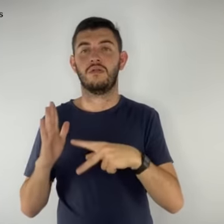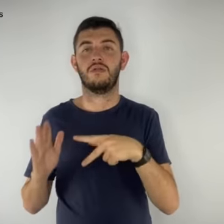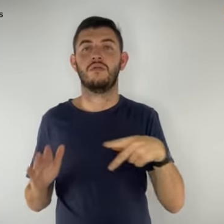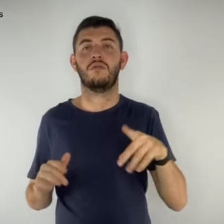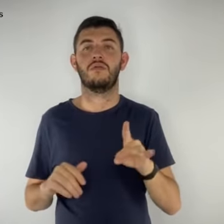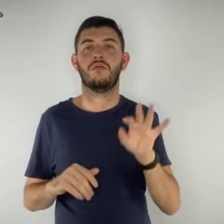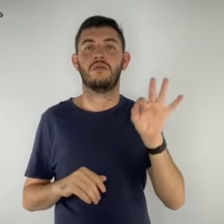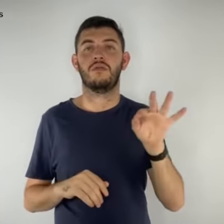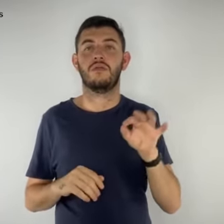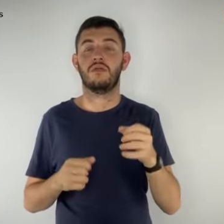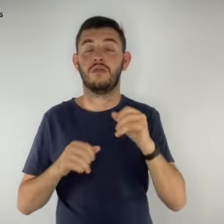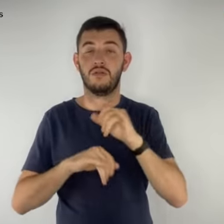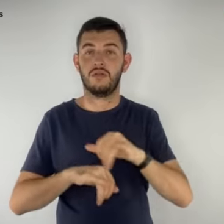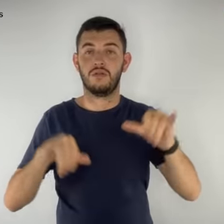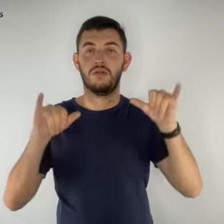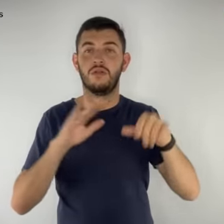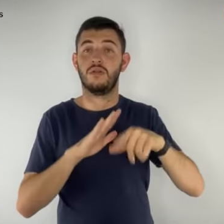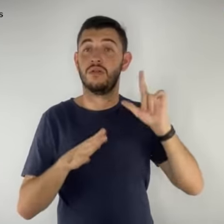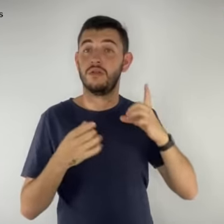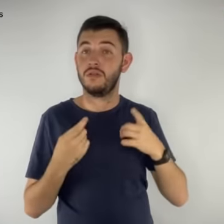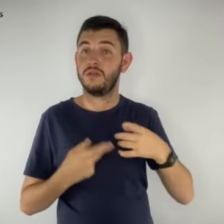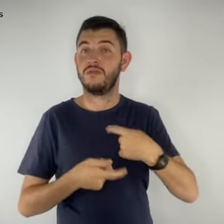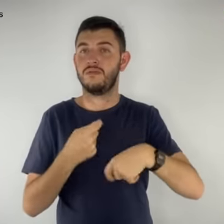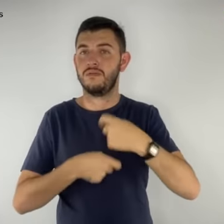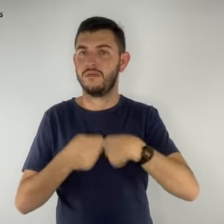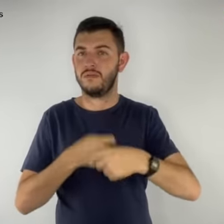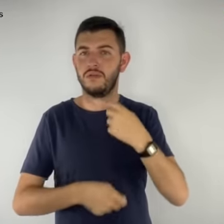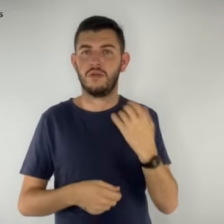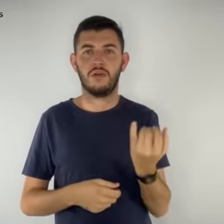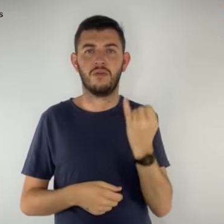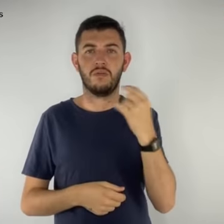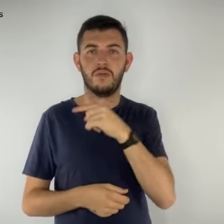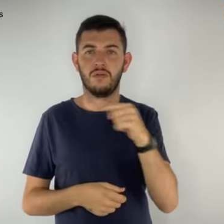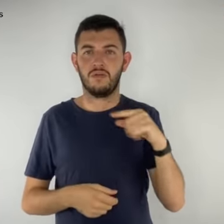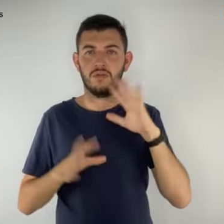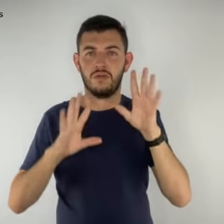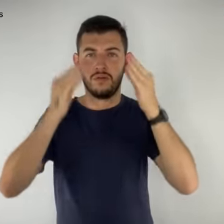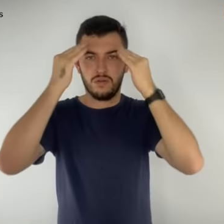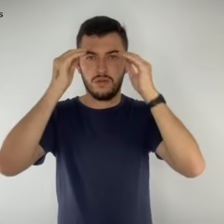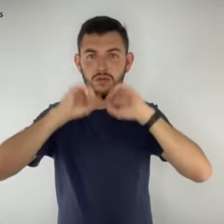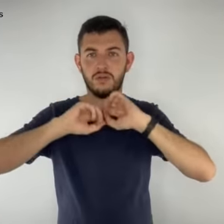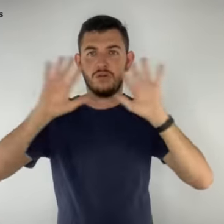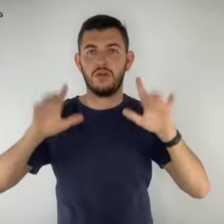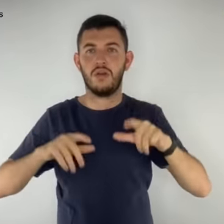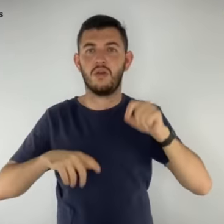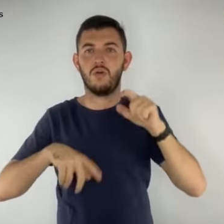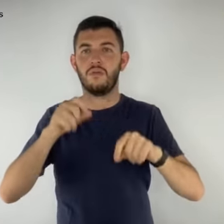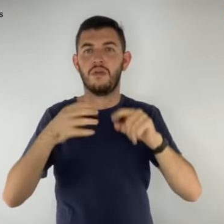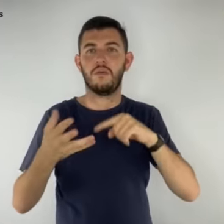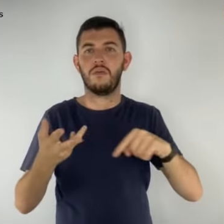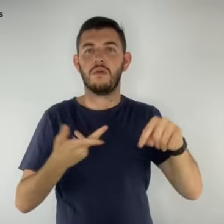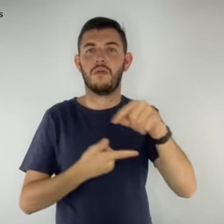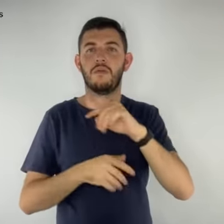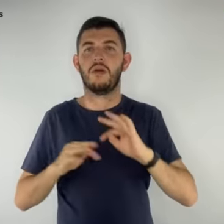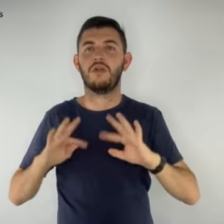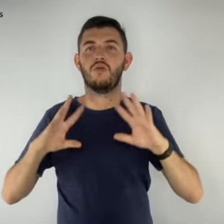informa que, antes de vender, é importante ter ciência de todas as opções existentes.